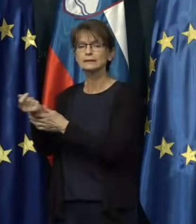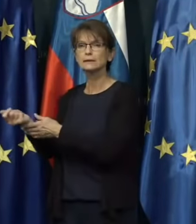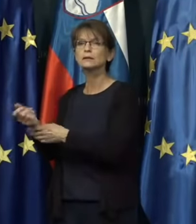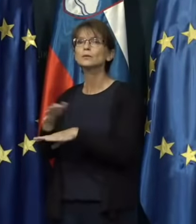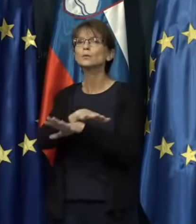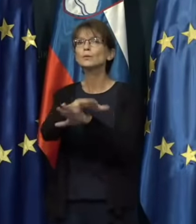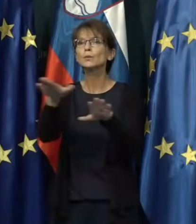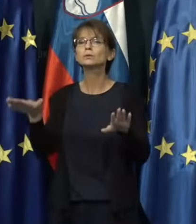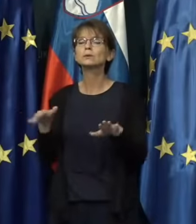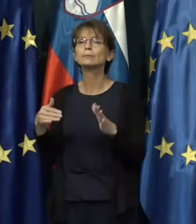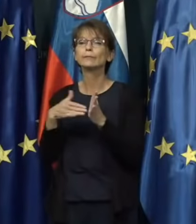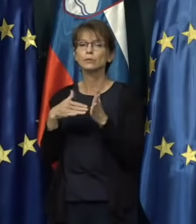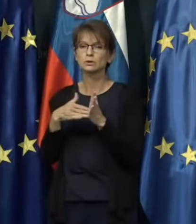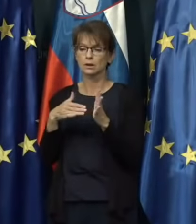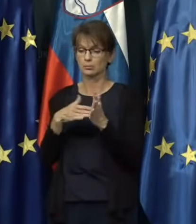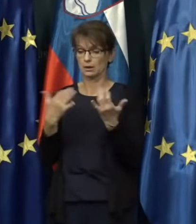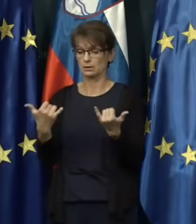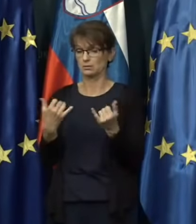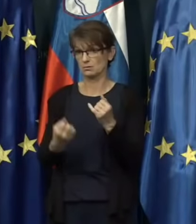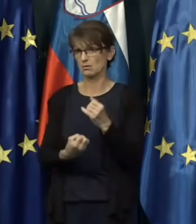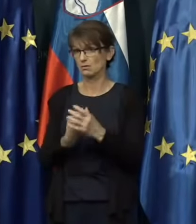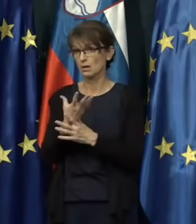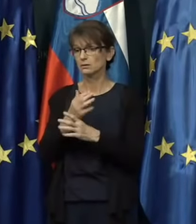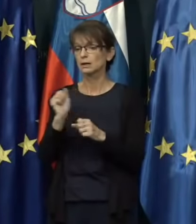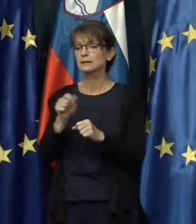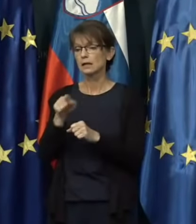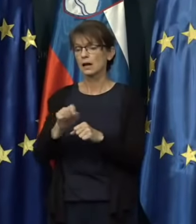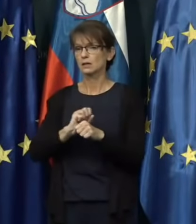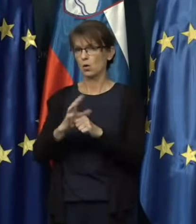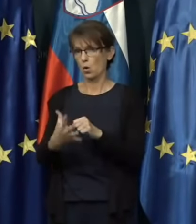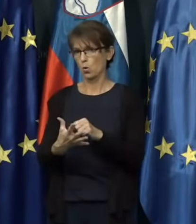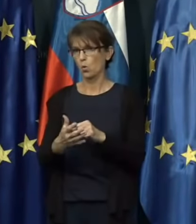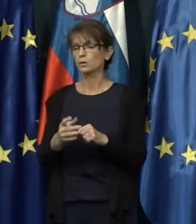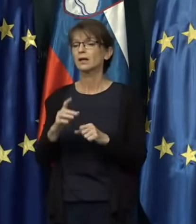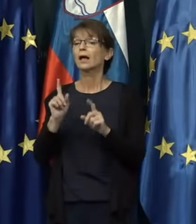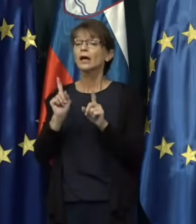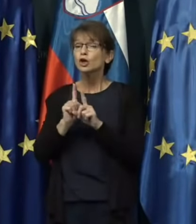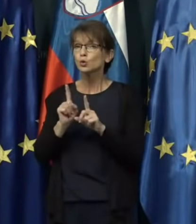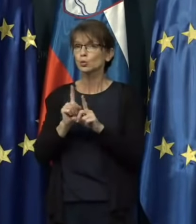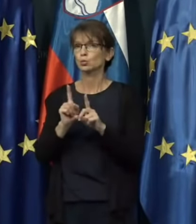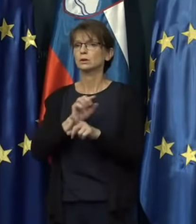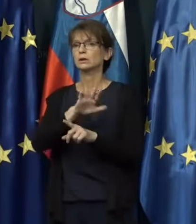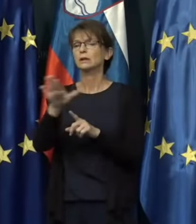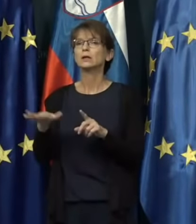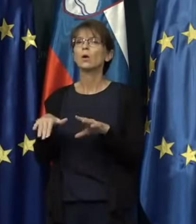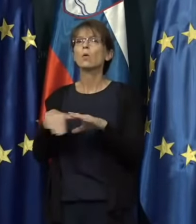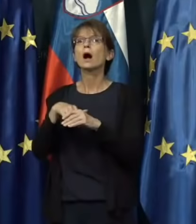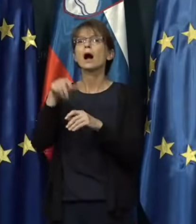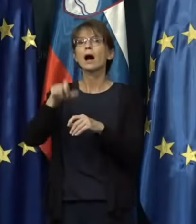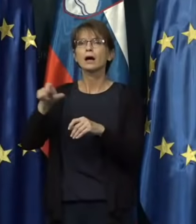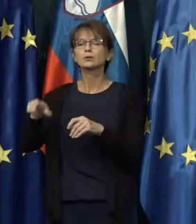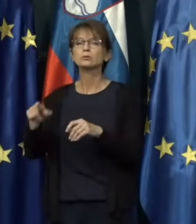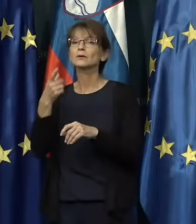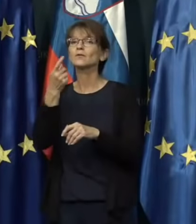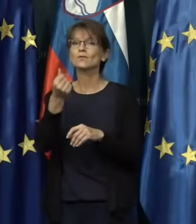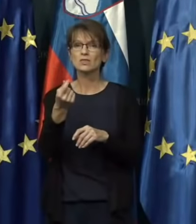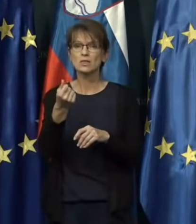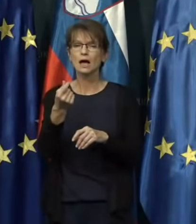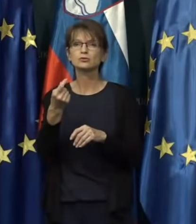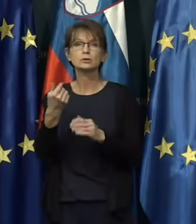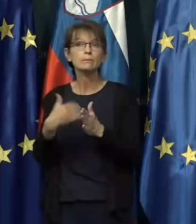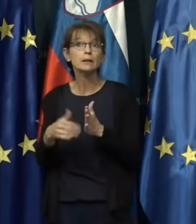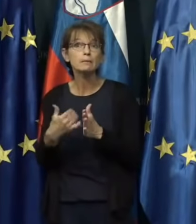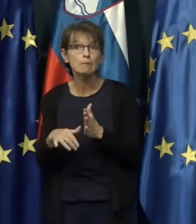potrebe, ki so nastale zaradi korone in tudi siceršen kadrovski in finančni primanklaj, ki se je v